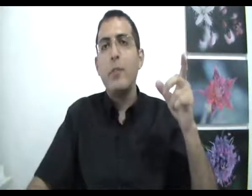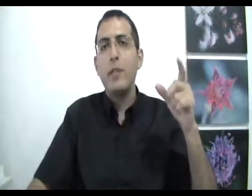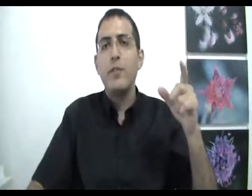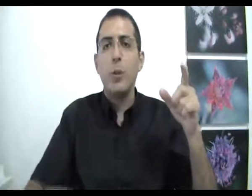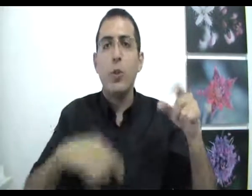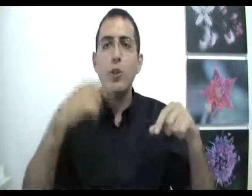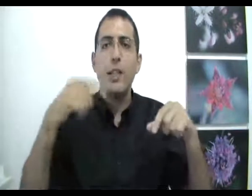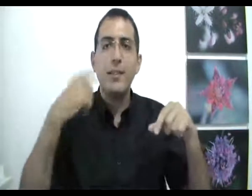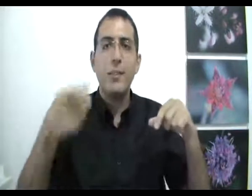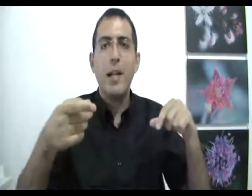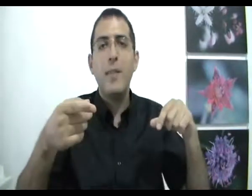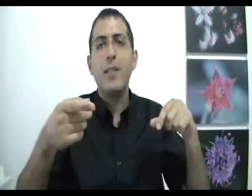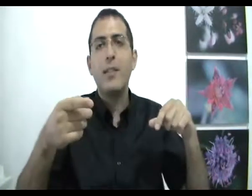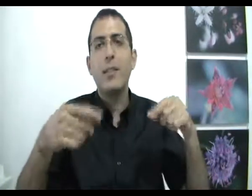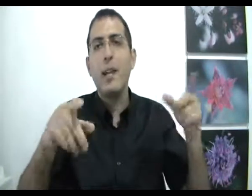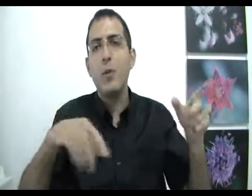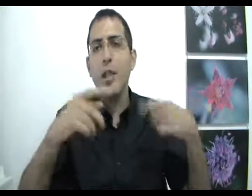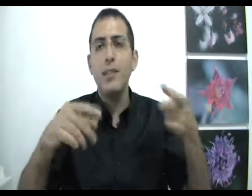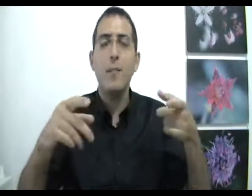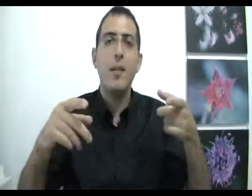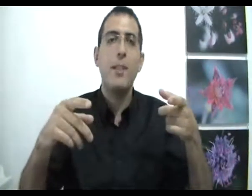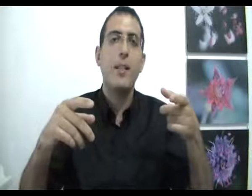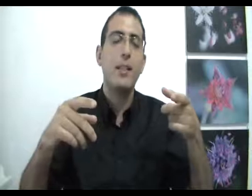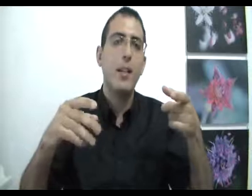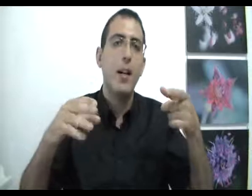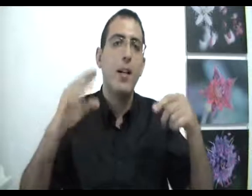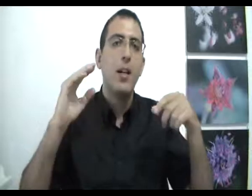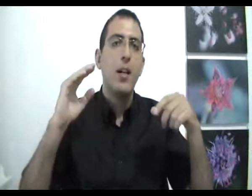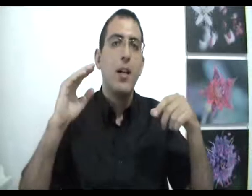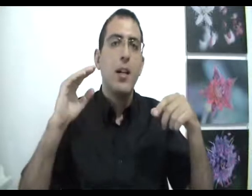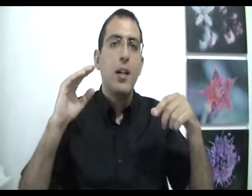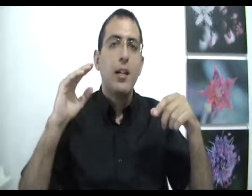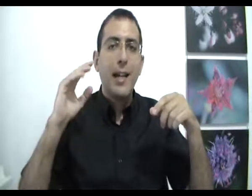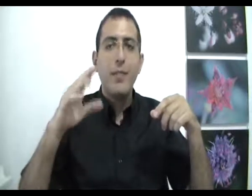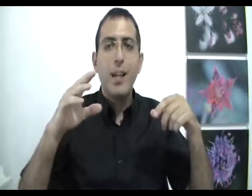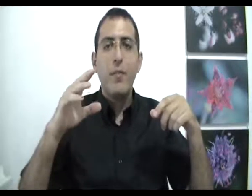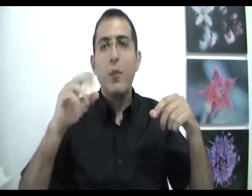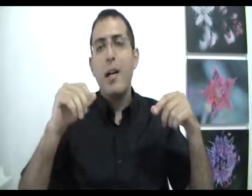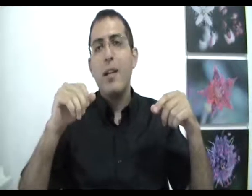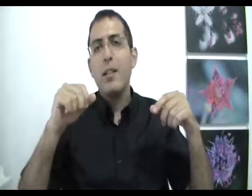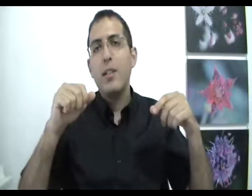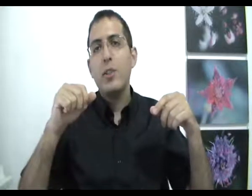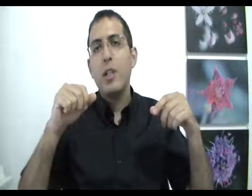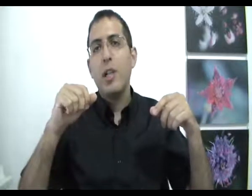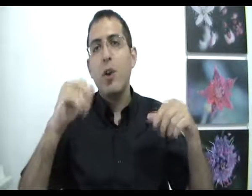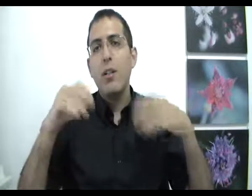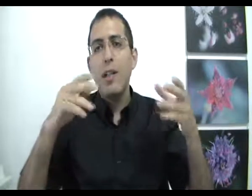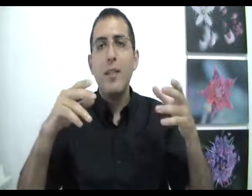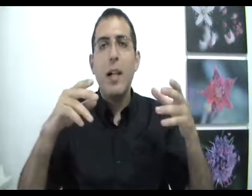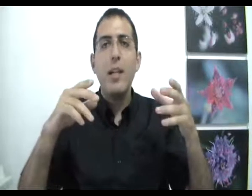שיש אפשרות או שיש סיבה למה דבר הזה קרה או שאין סיבה למה דבר הזה קרה נגדיר ונאמר שכל תהליך ותהליך